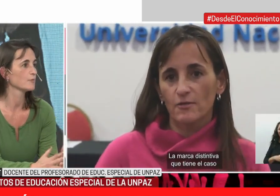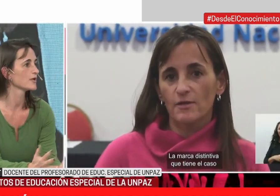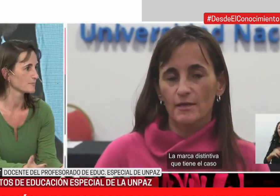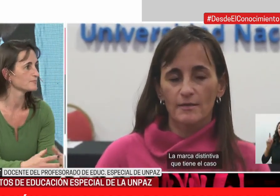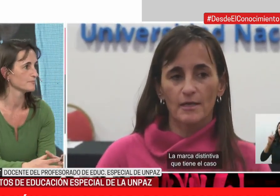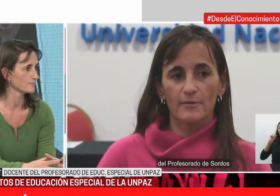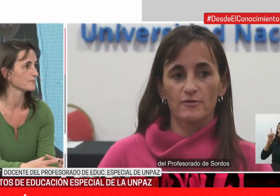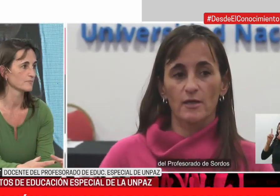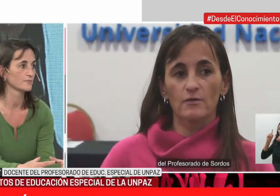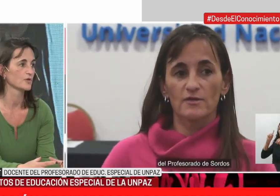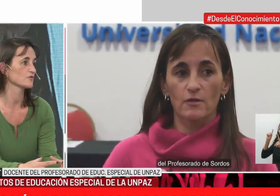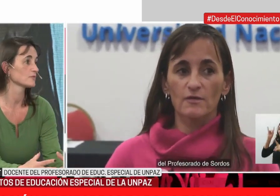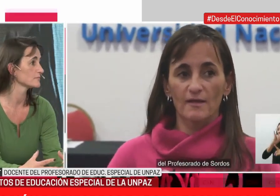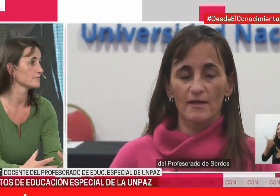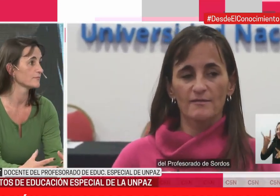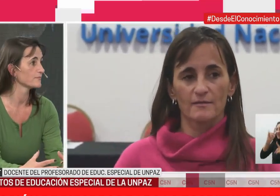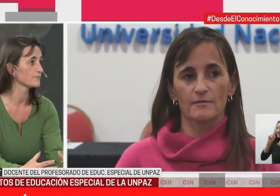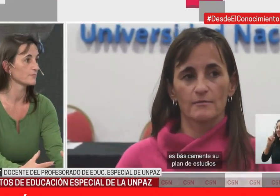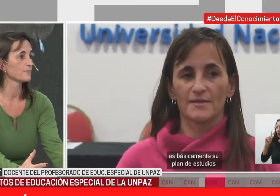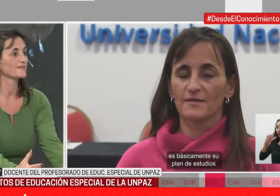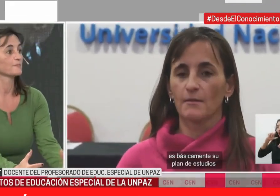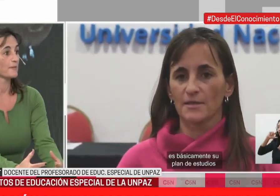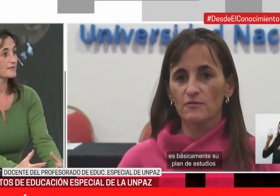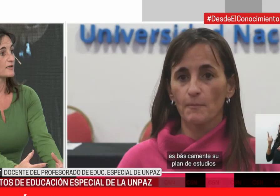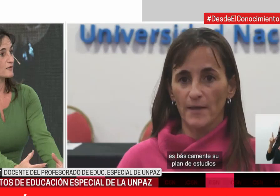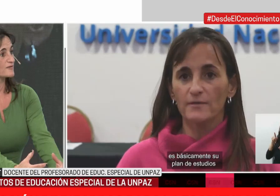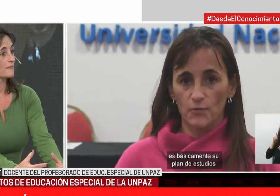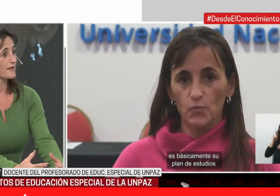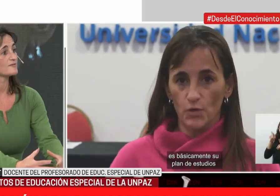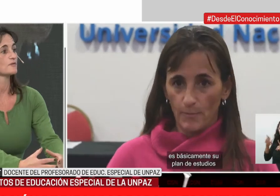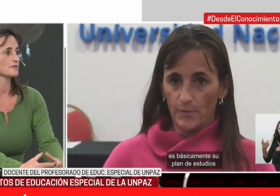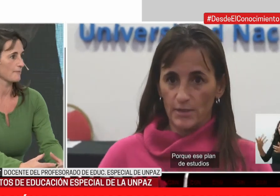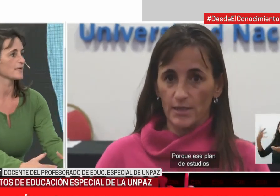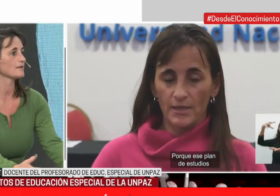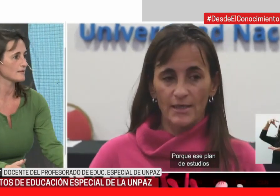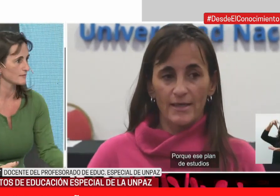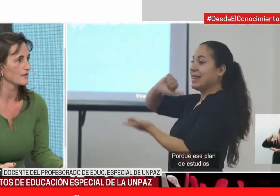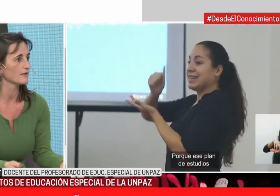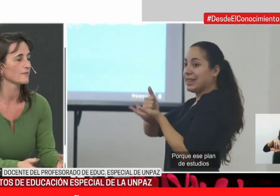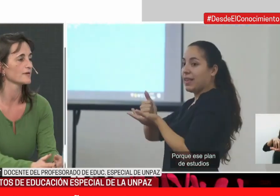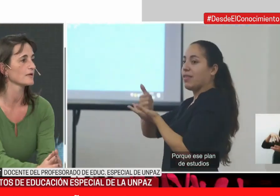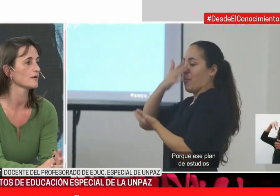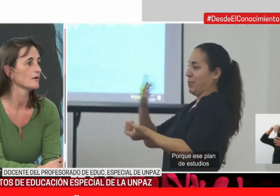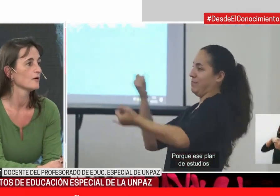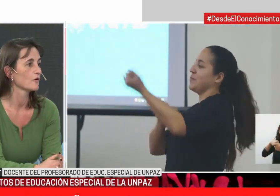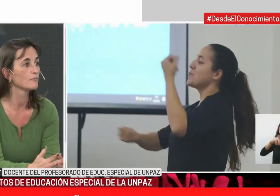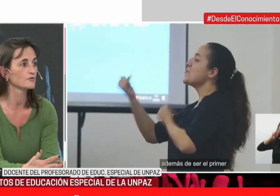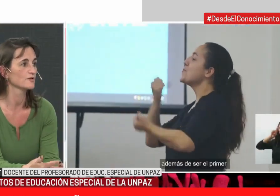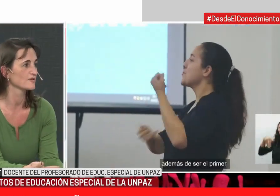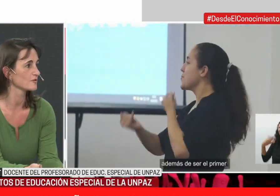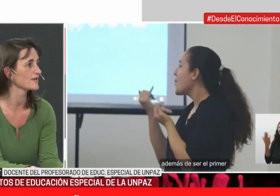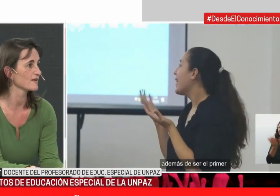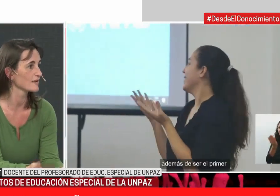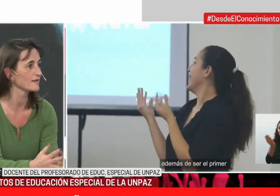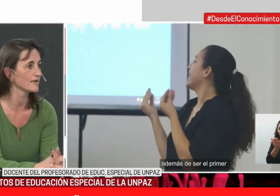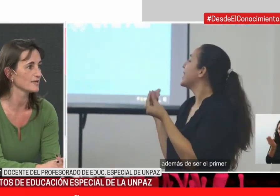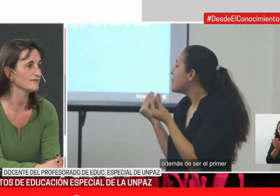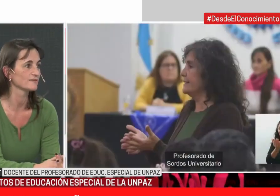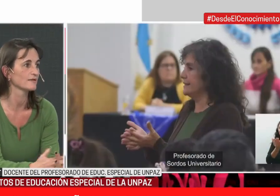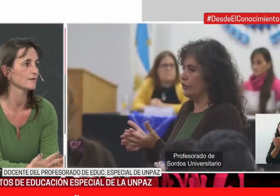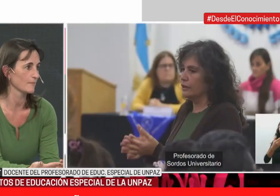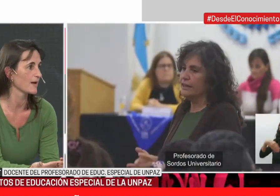y bueno, no son principalmente de José C. Paz, son también de un montón de zonas